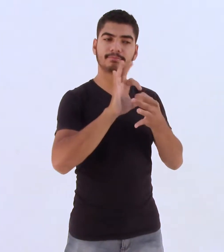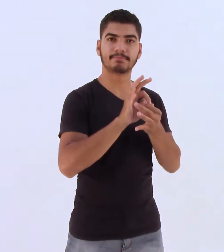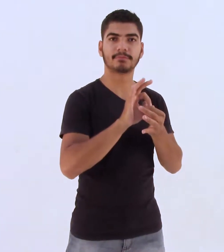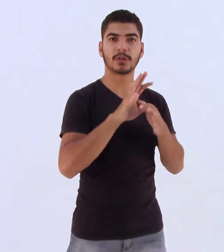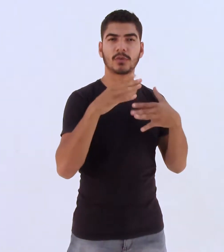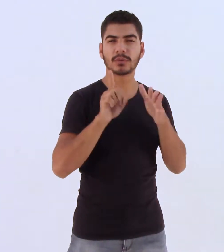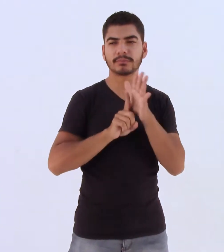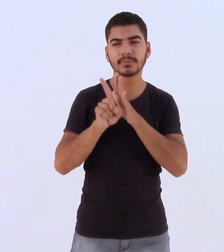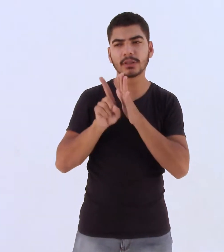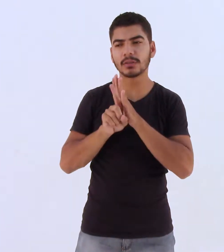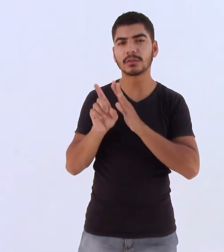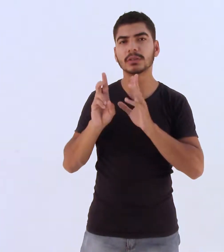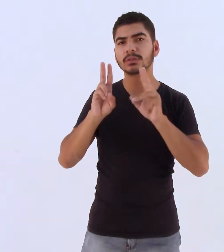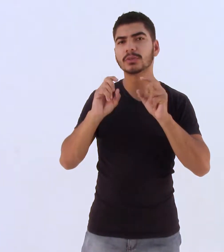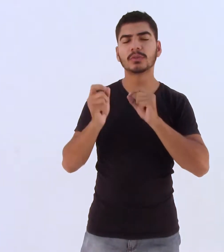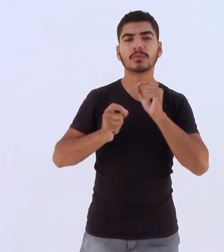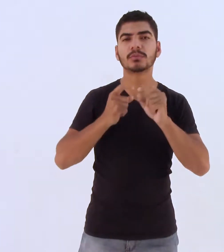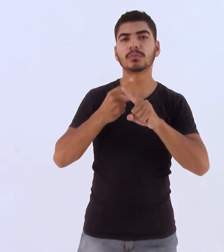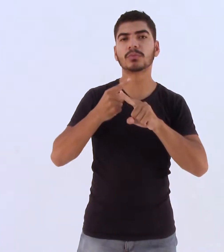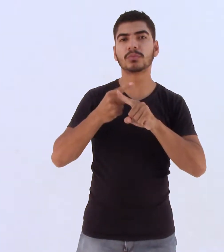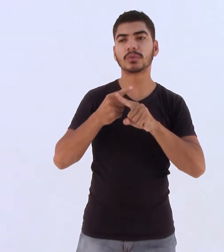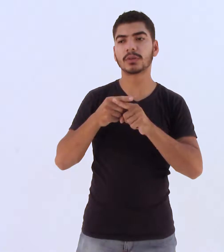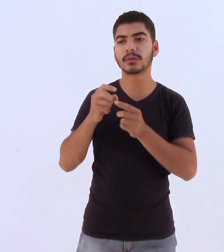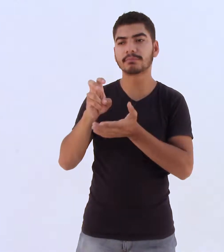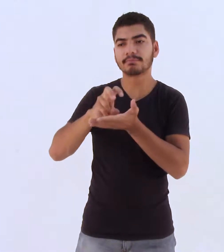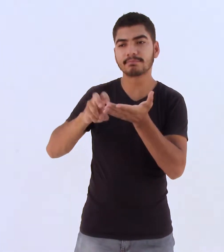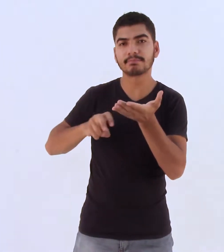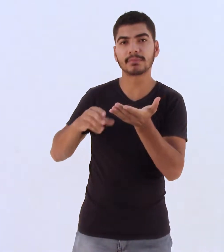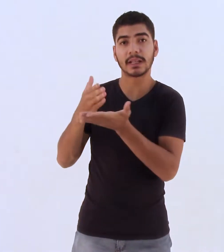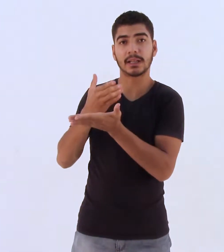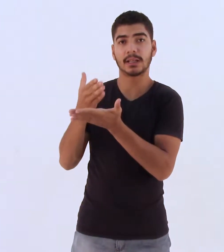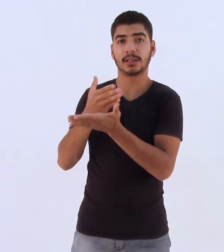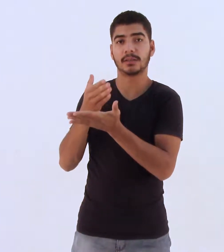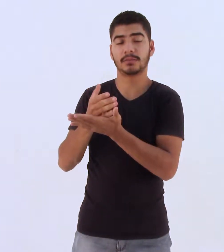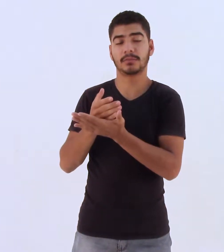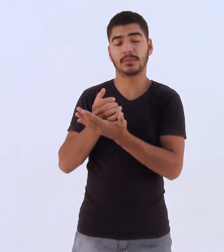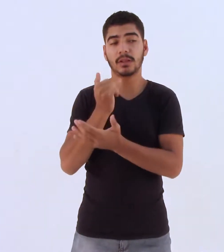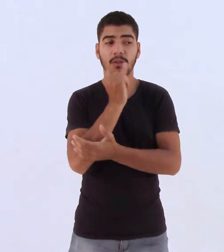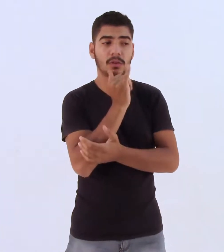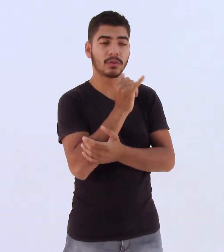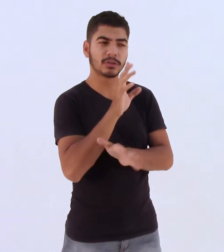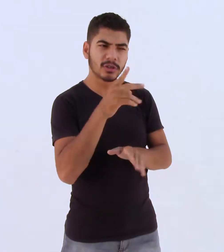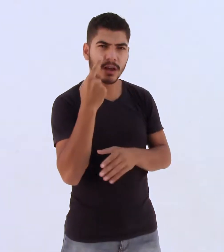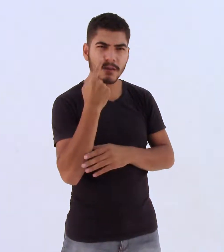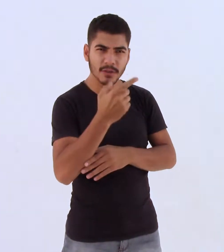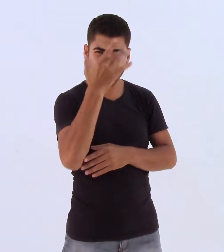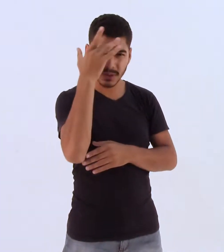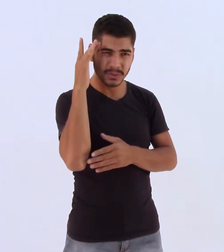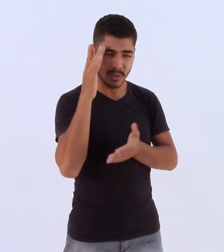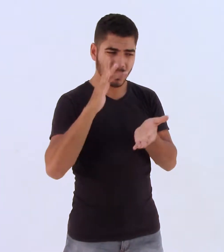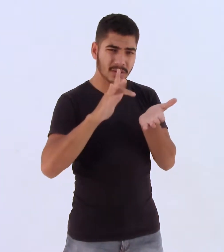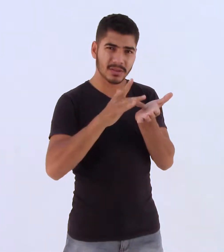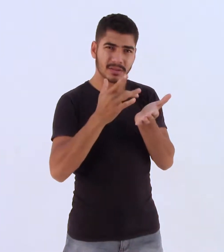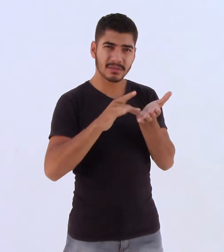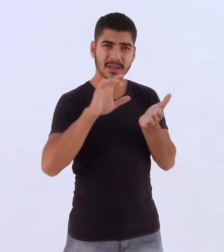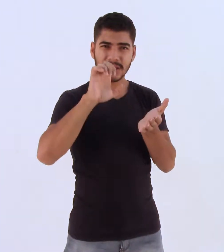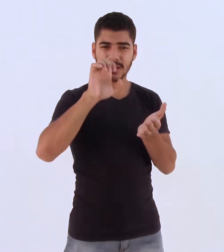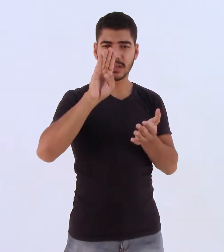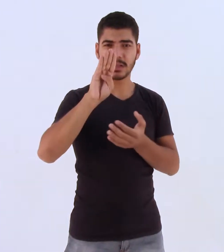perguntada sobre o porquê de livros impressos, ela retruca com Já viu alguém lendo um e-book? Uma